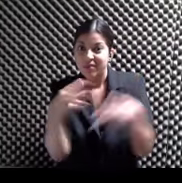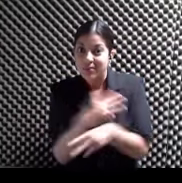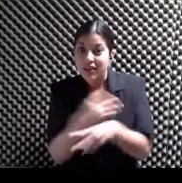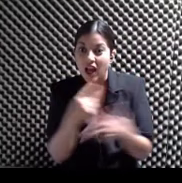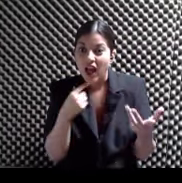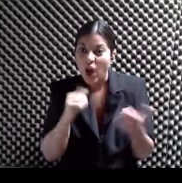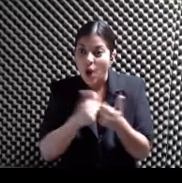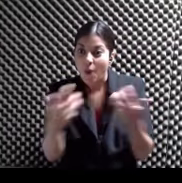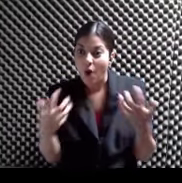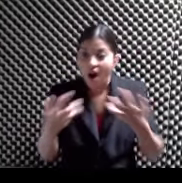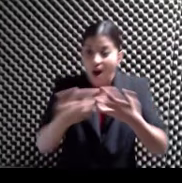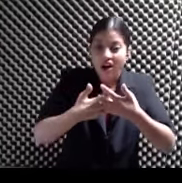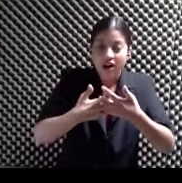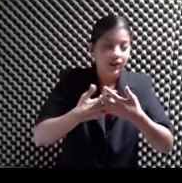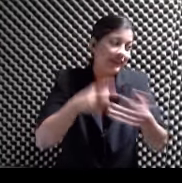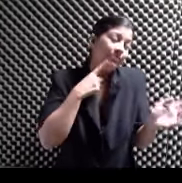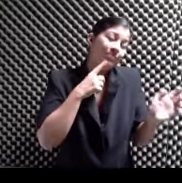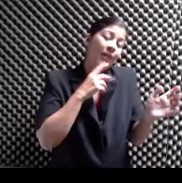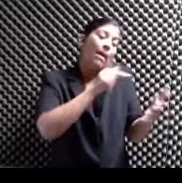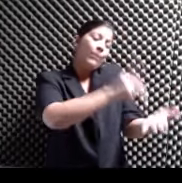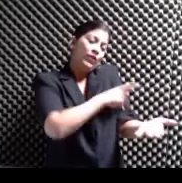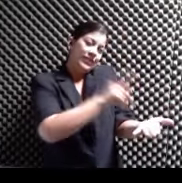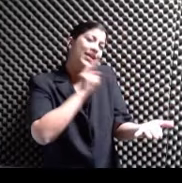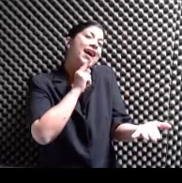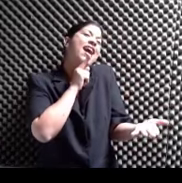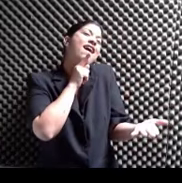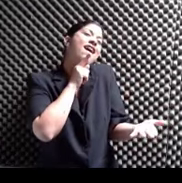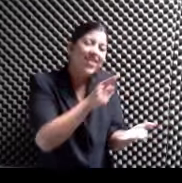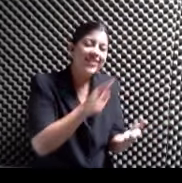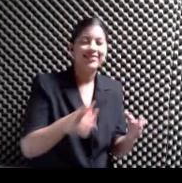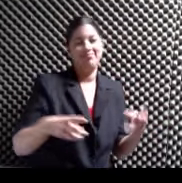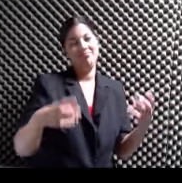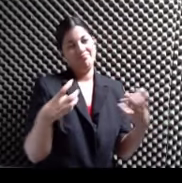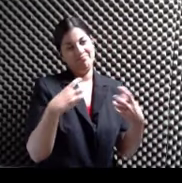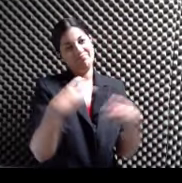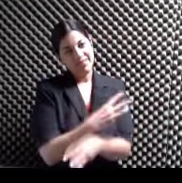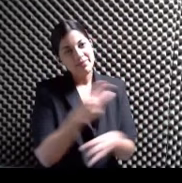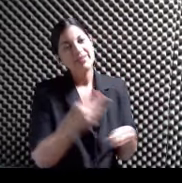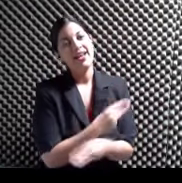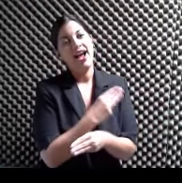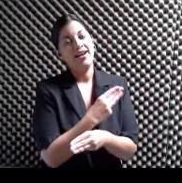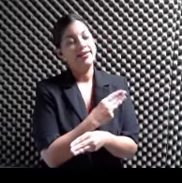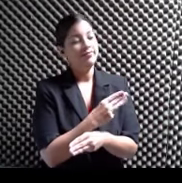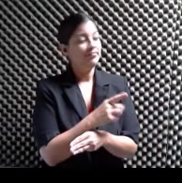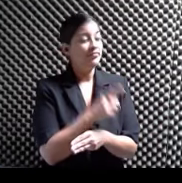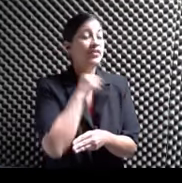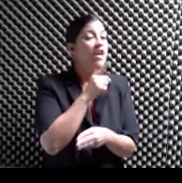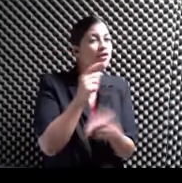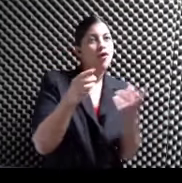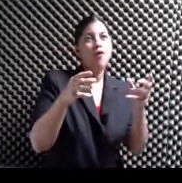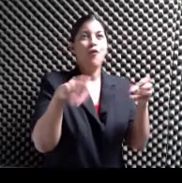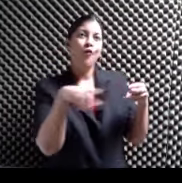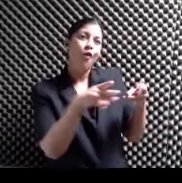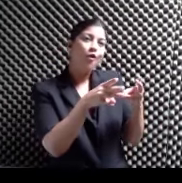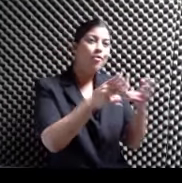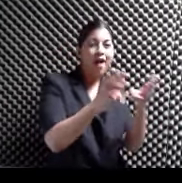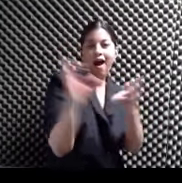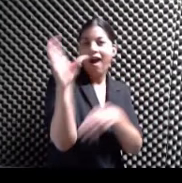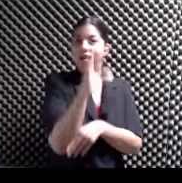Bueno, yo creo que La poesía es matemática La poesía Es una búsqueda De forma Formal Y en este poemario En